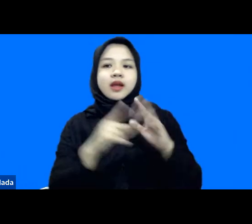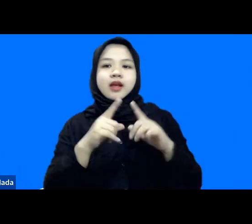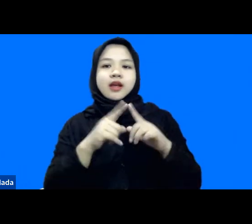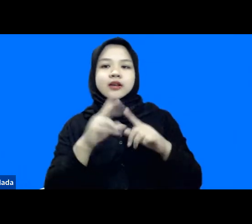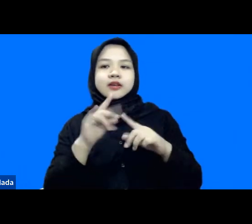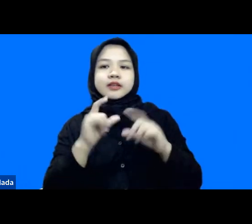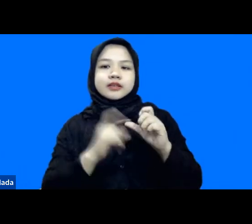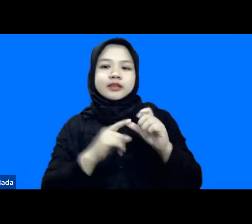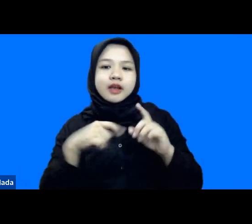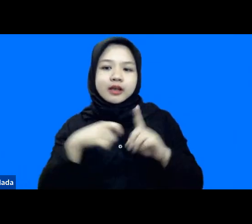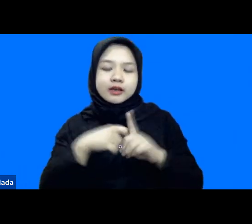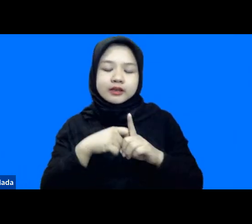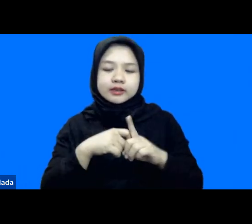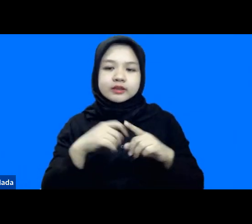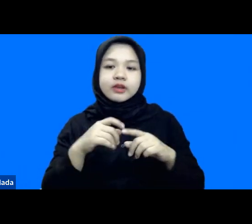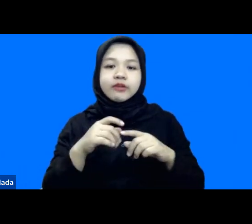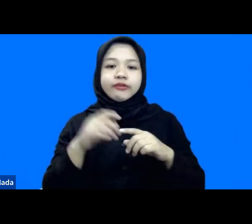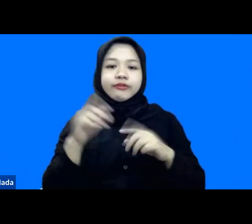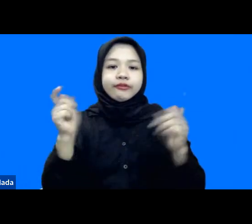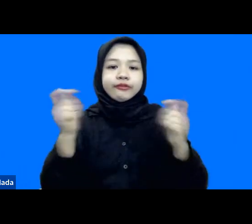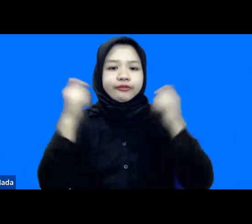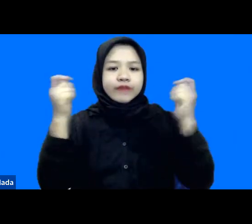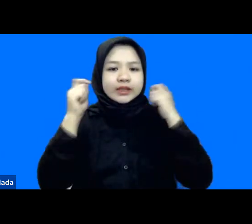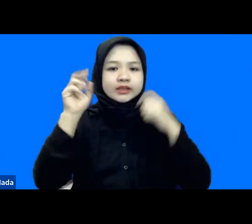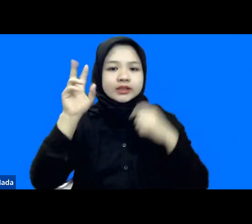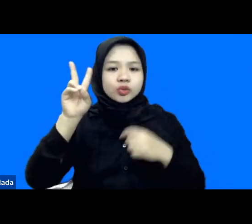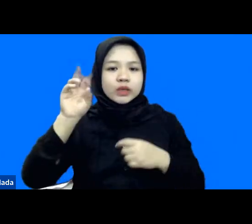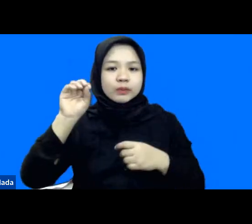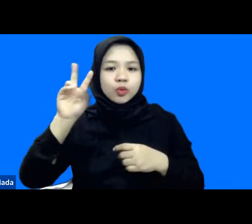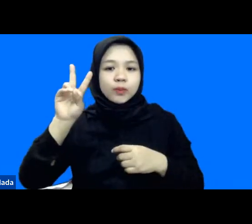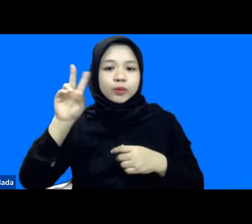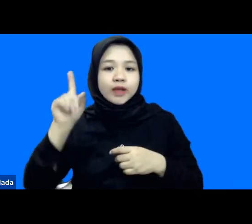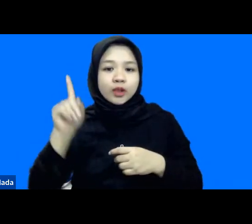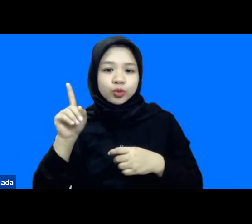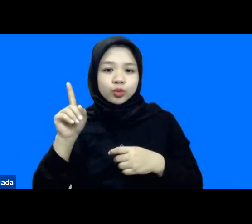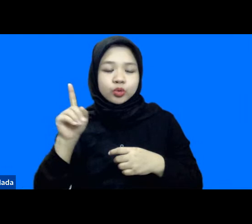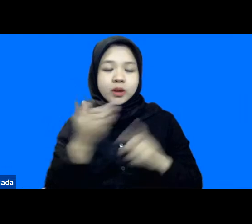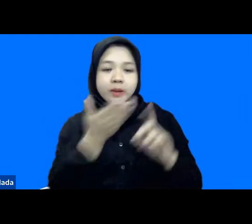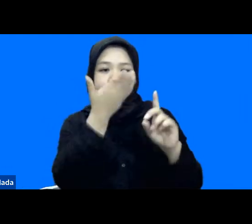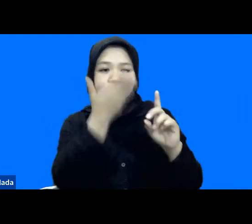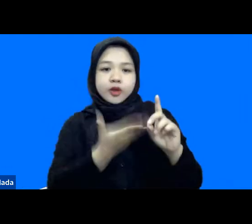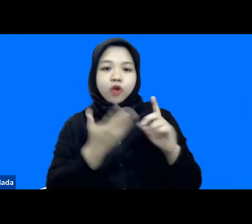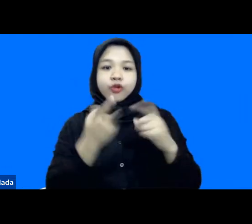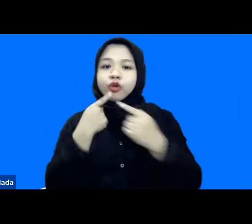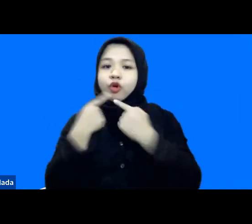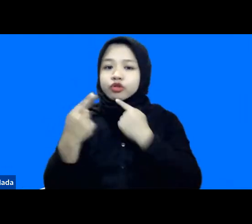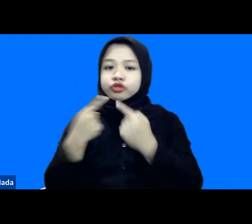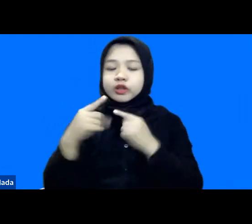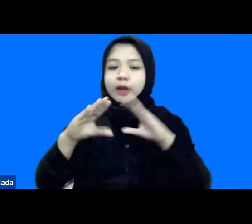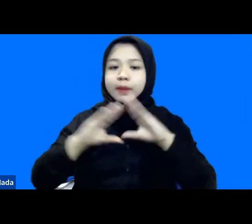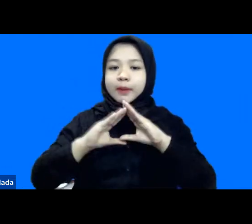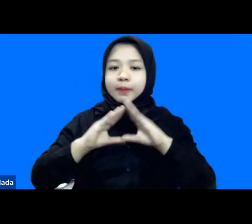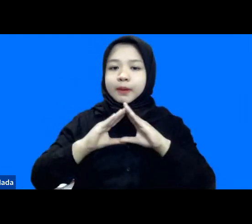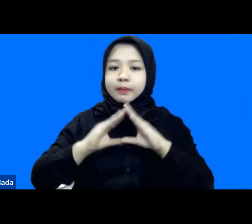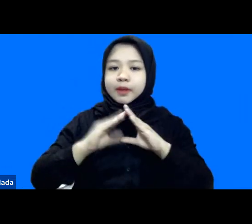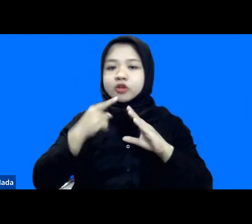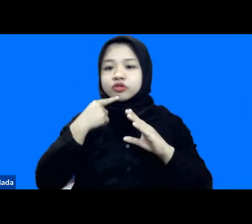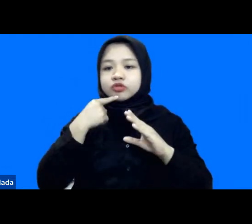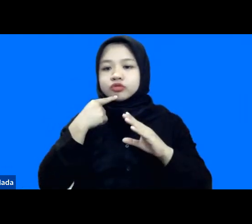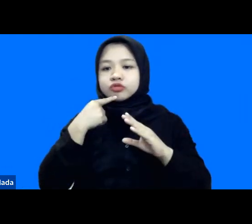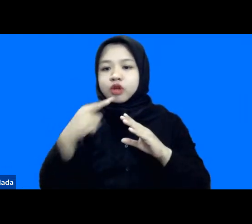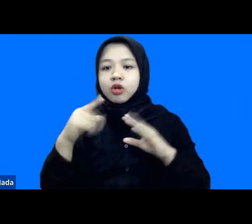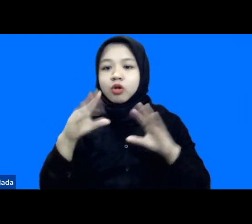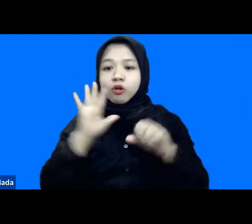Acton Fest 2021 kemudian juga beliau sebagai konsultan di BNPP terkait dengan COVID-19